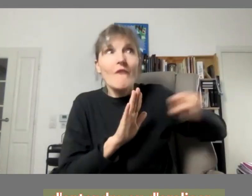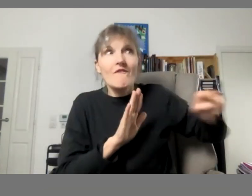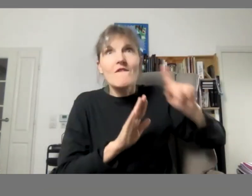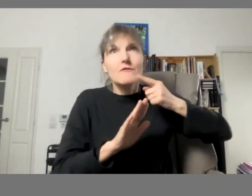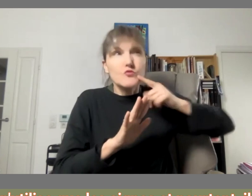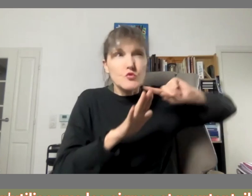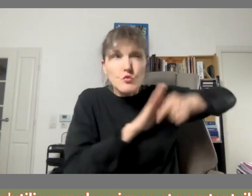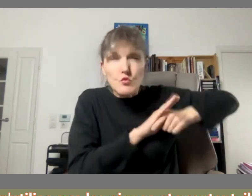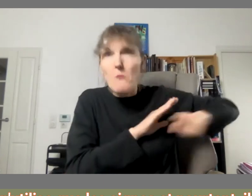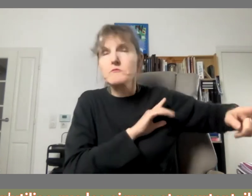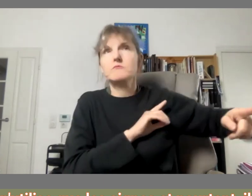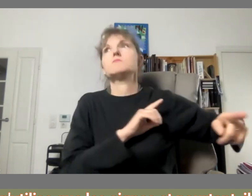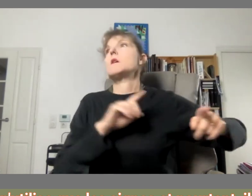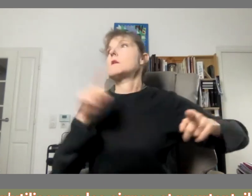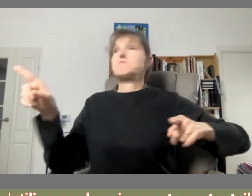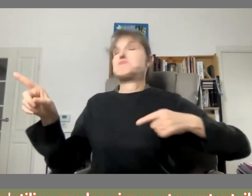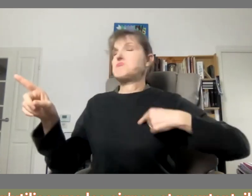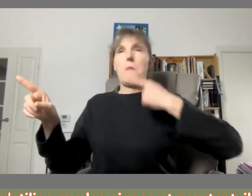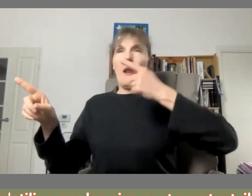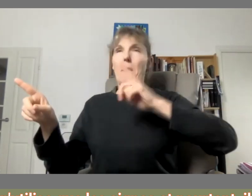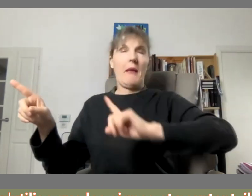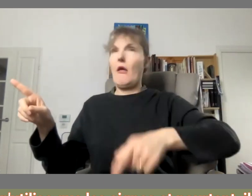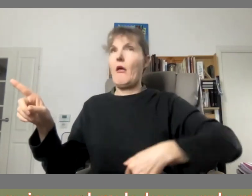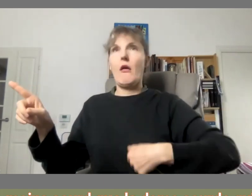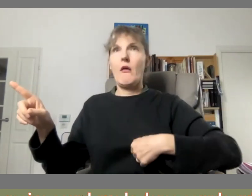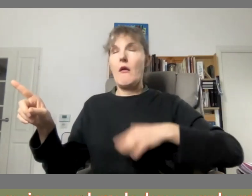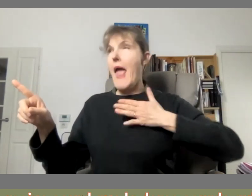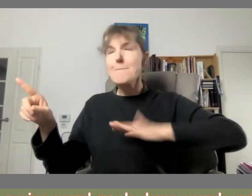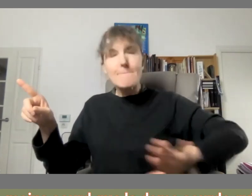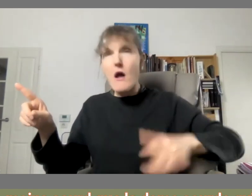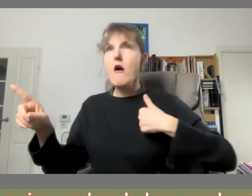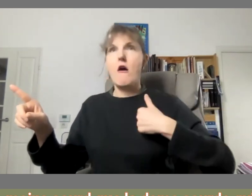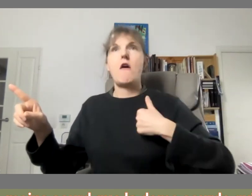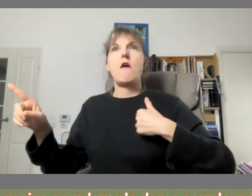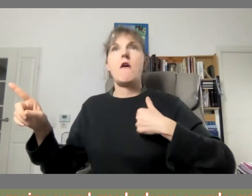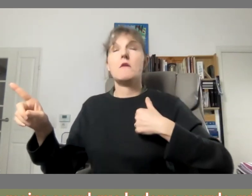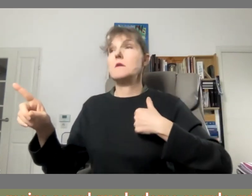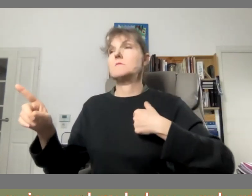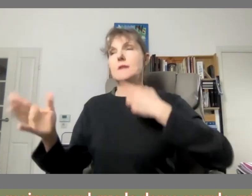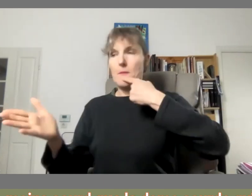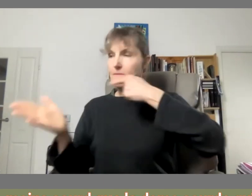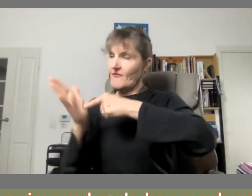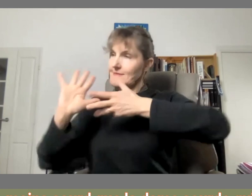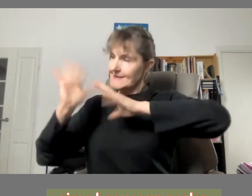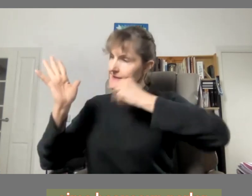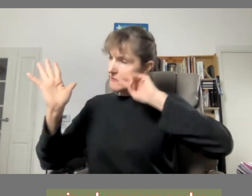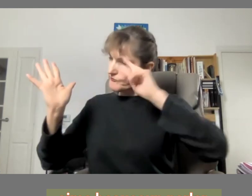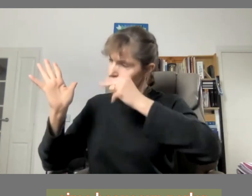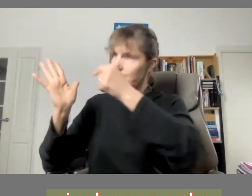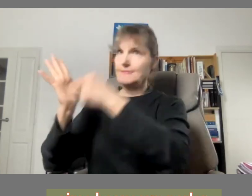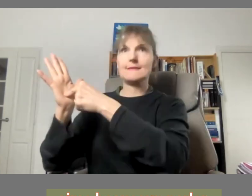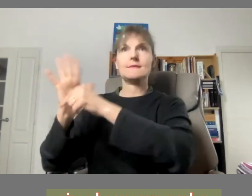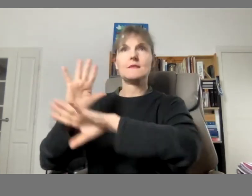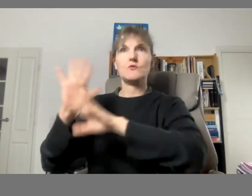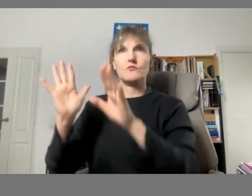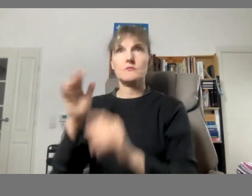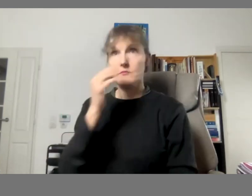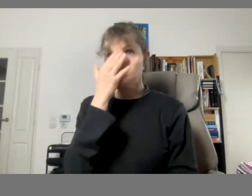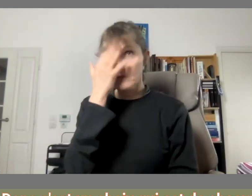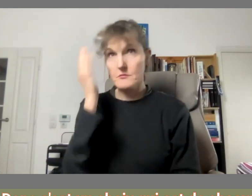il n'utilise que les signes et pourtant il est moins sourd que la dame sourde qui qui veut ce qui aime beaucoup parler donc